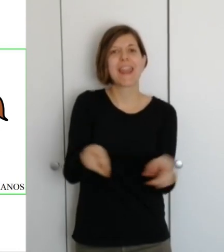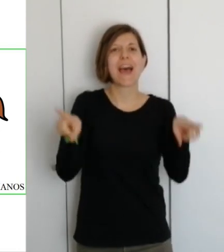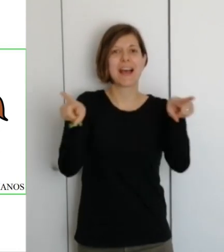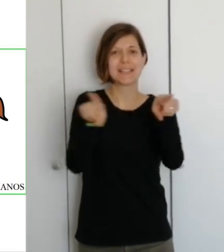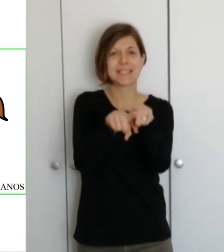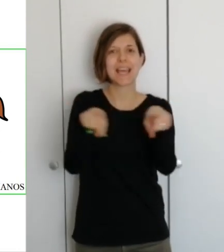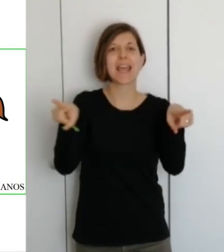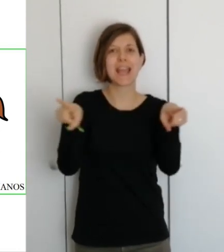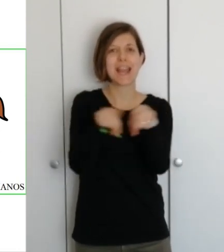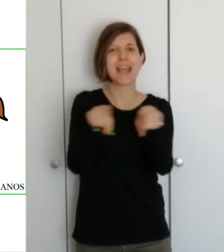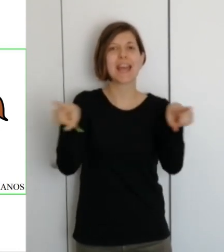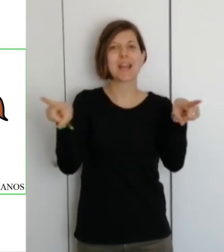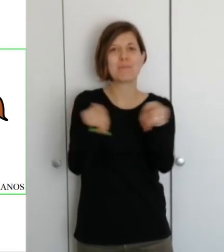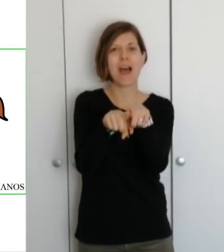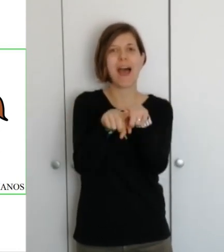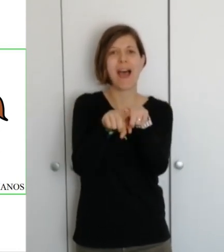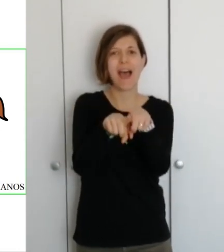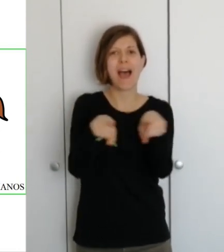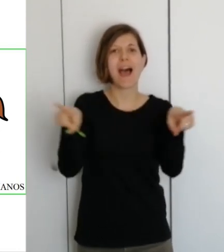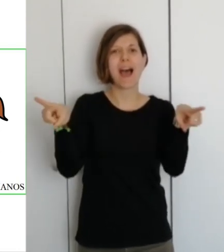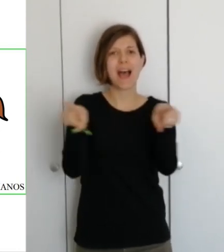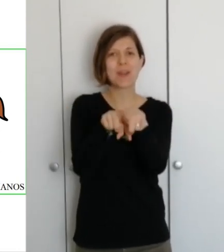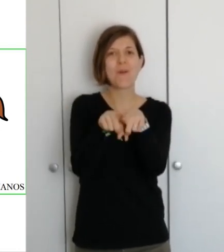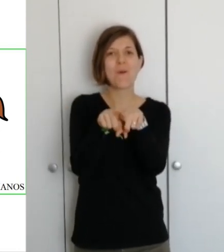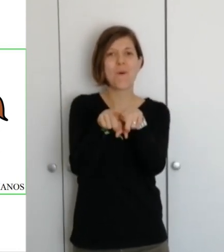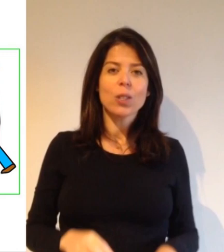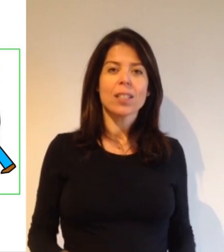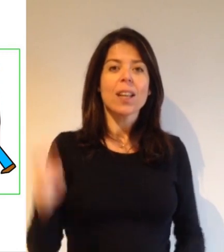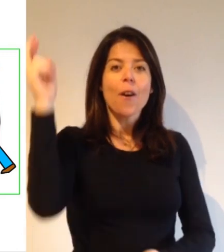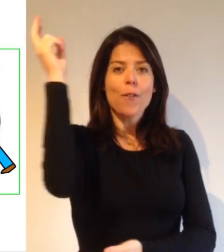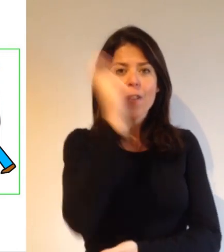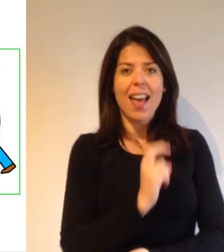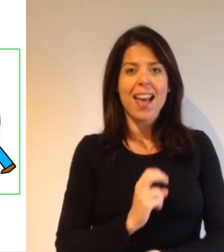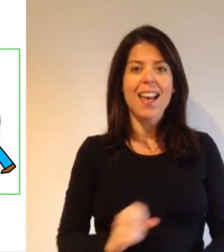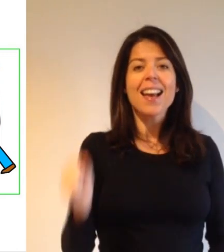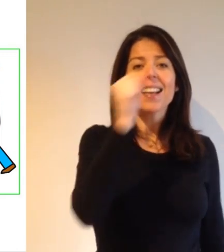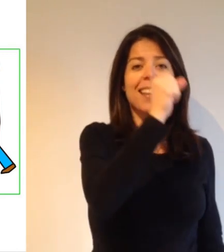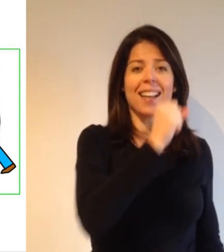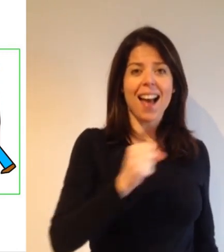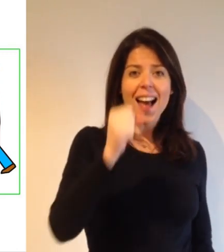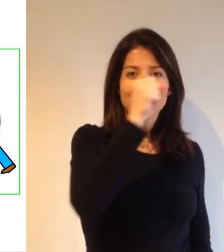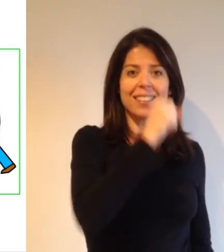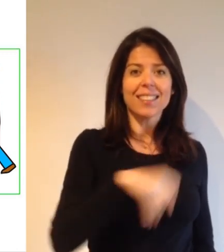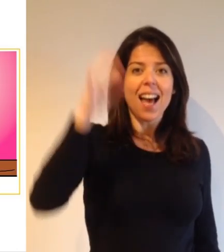a ser hermano Ven, canta,